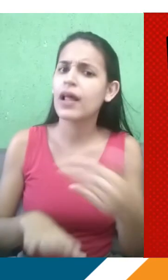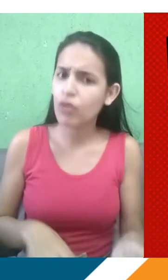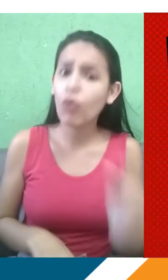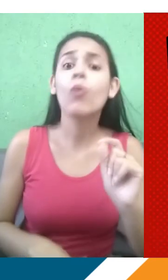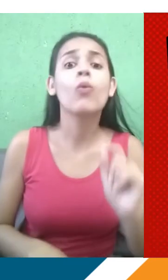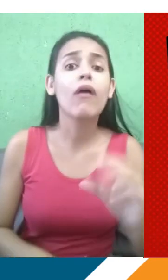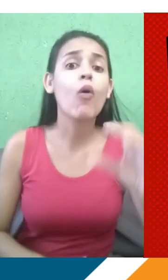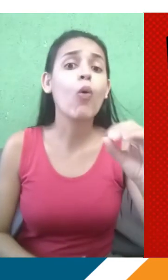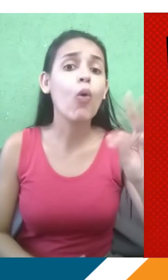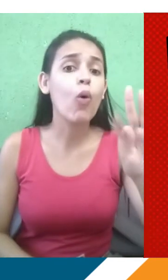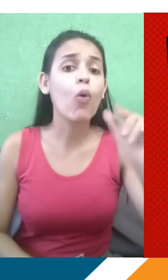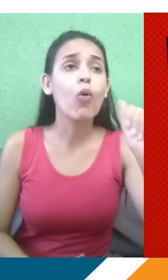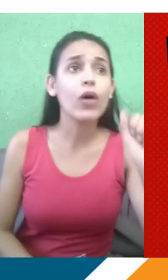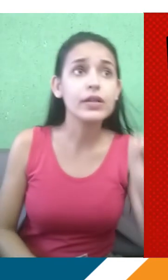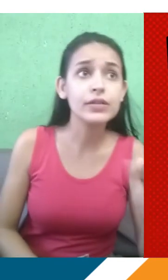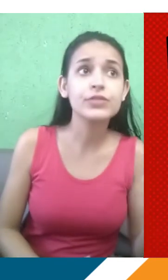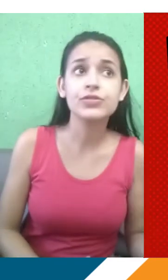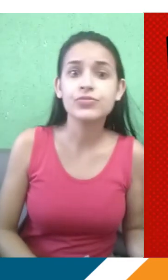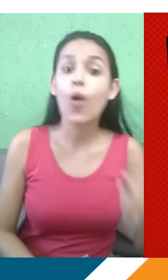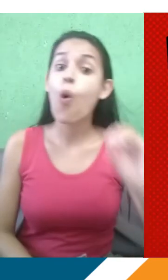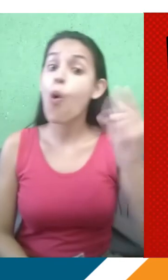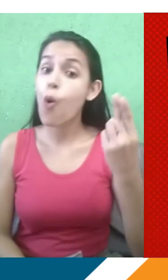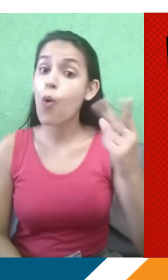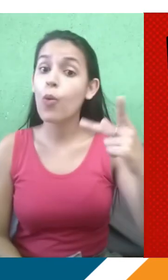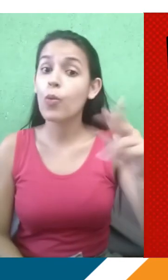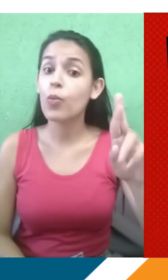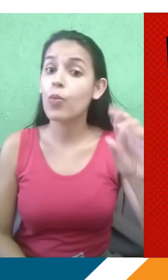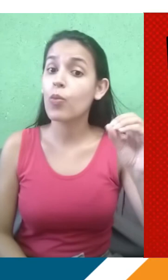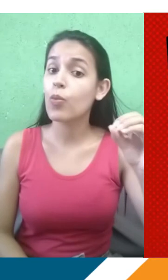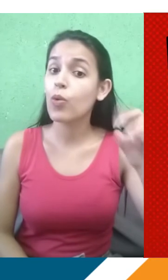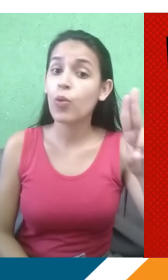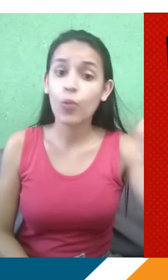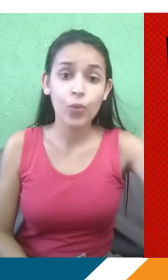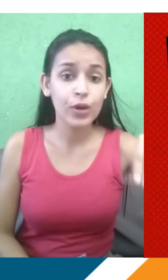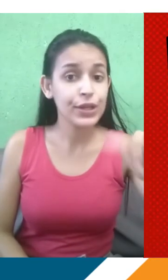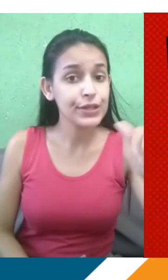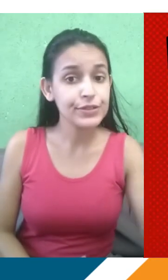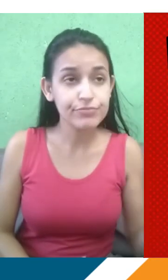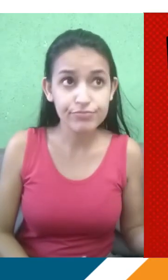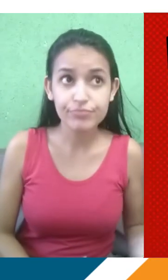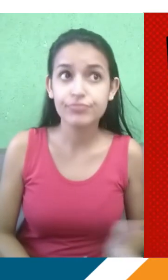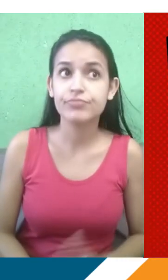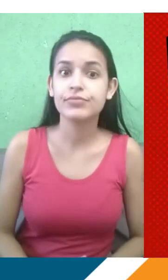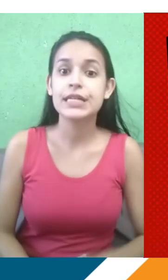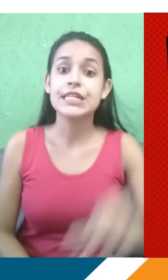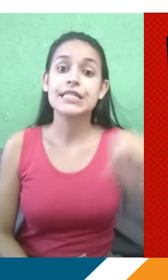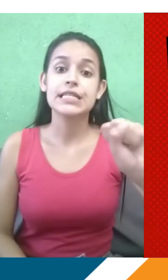vocês não possam perguntar para os mediadores, é claro que vocês podem ensinar essas dúvidas, mas aqui a gente já tem vídeos prontinhos para vocês já estarem o quê? Preparados para esse momento,